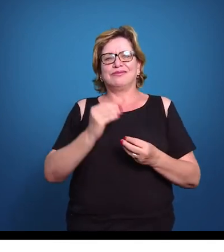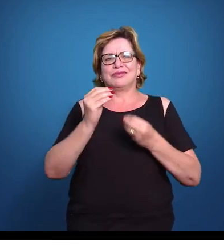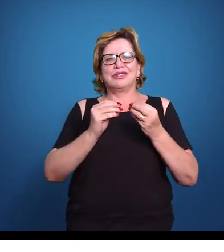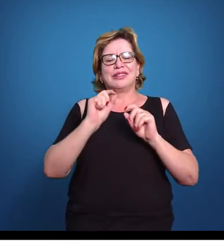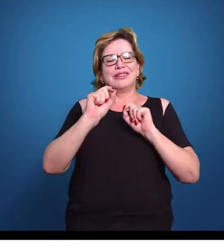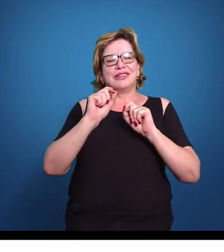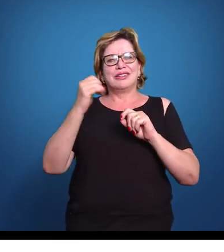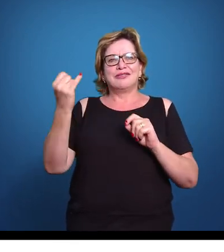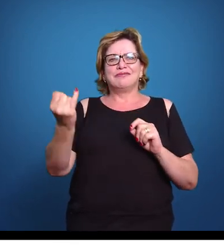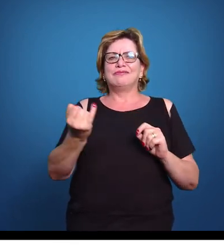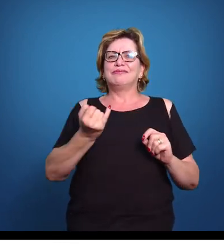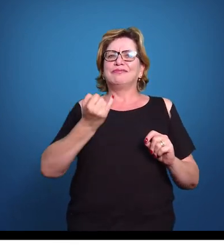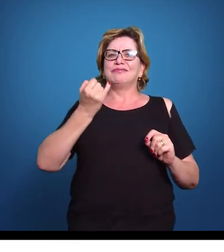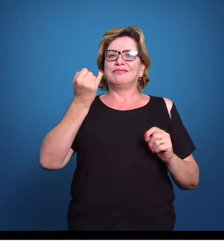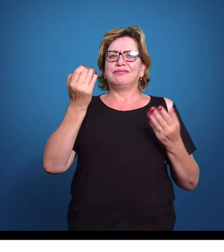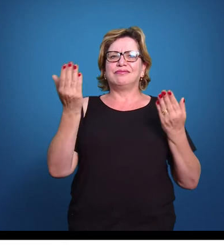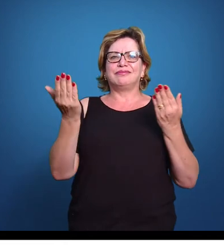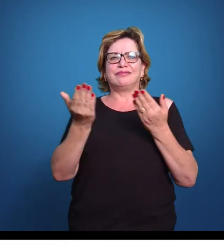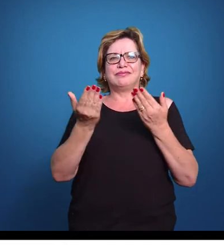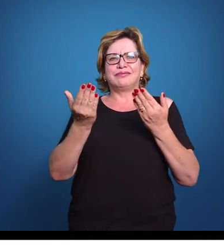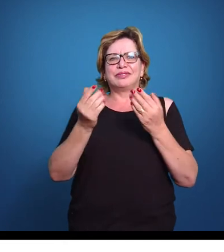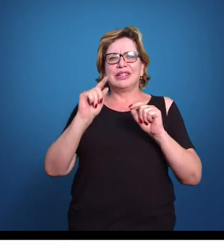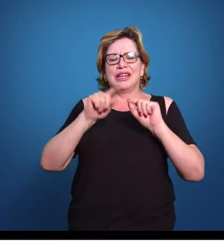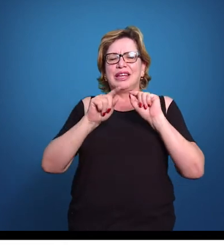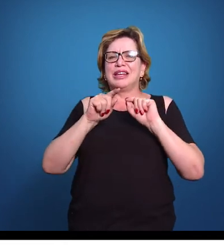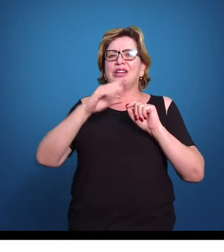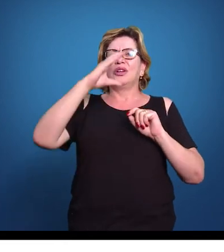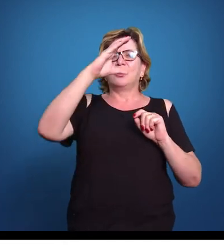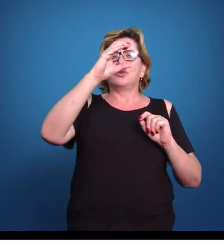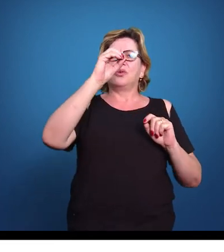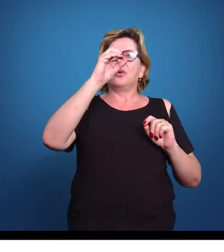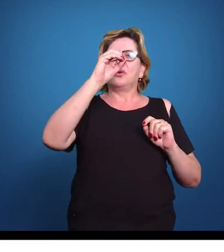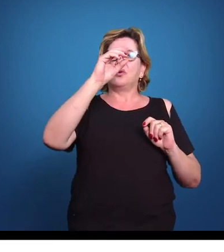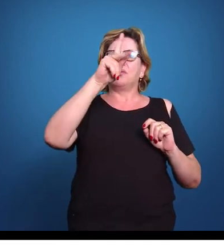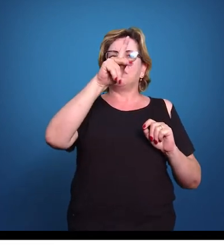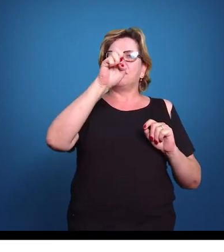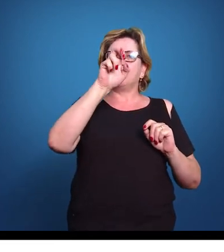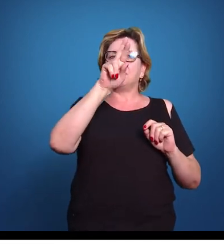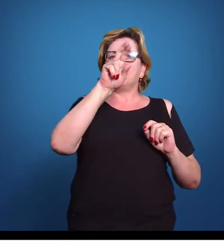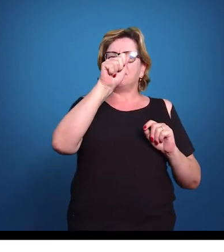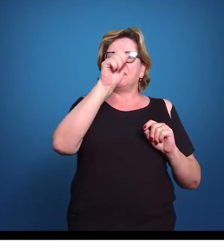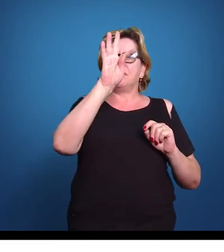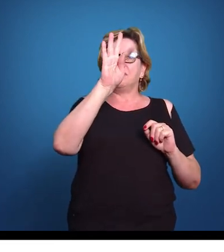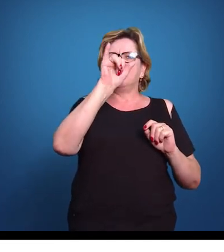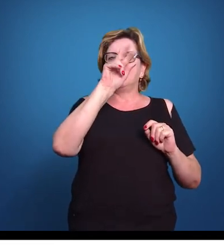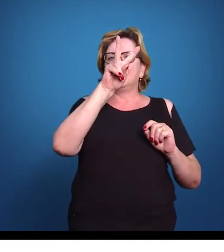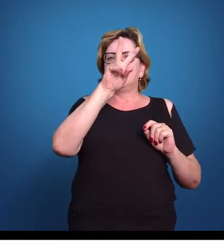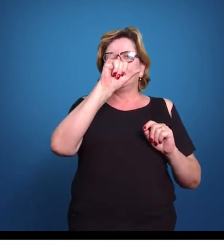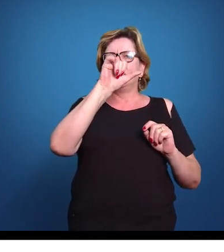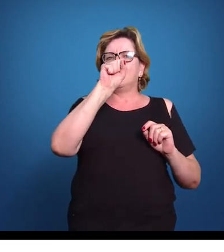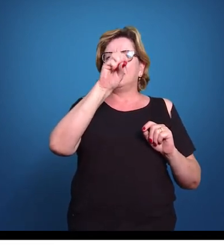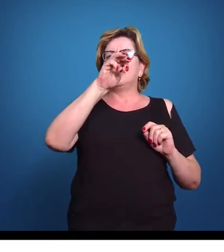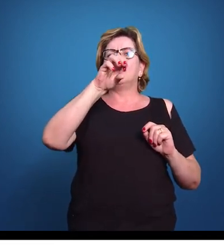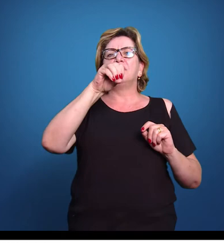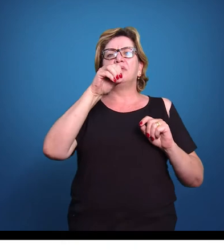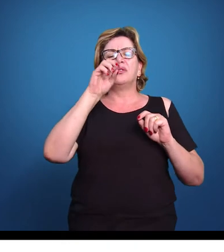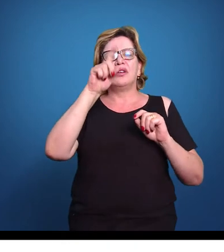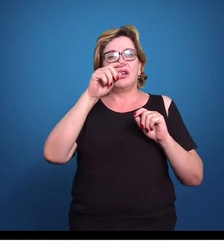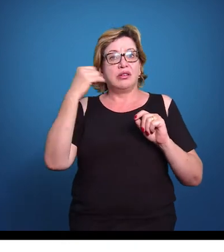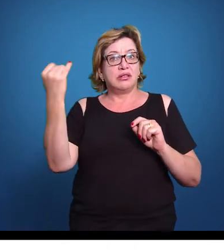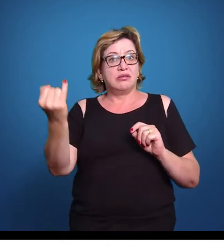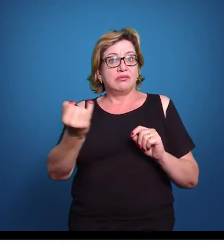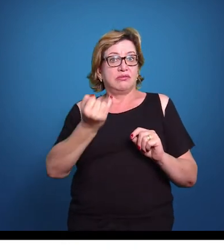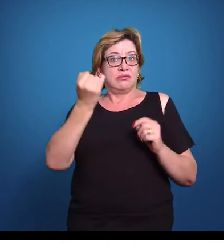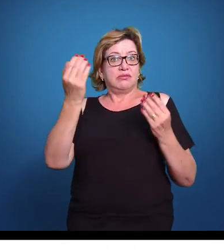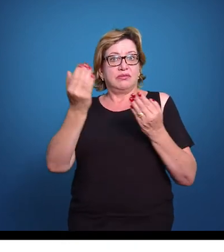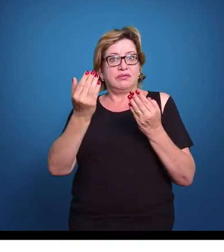muito importante hoje é o cooperativismo. Nós vimos no Brasil, o cooperativismo era uma atividade